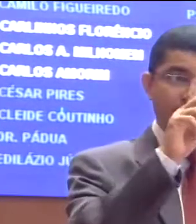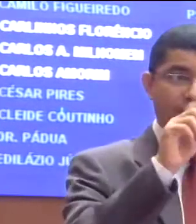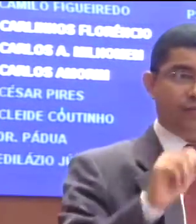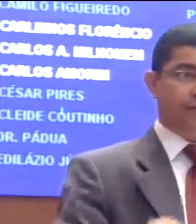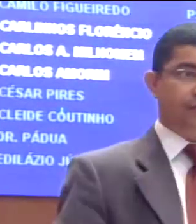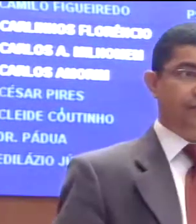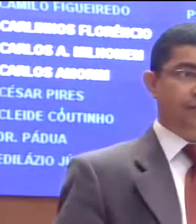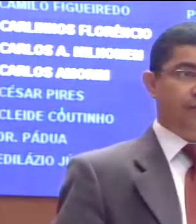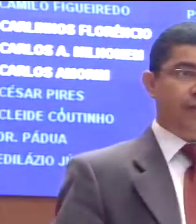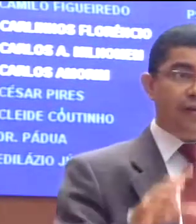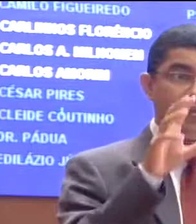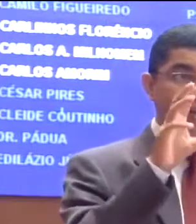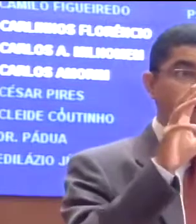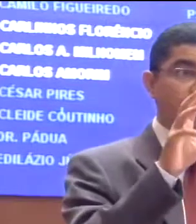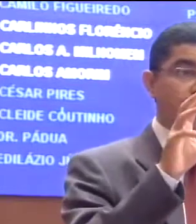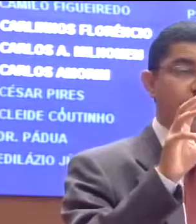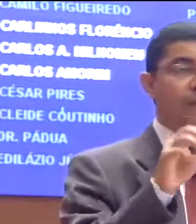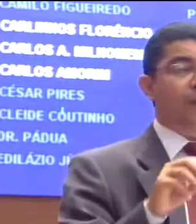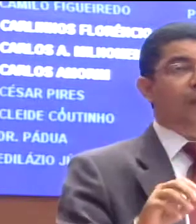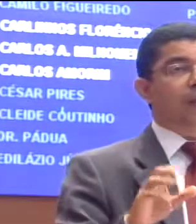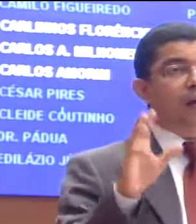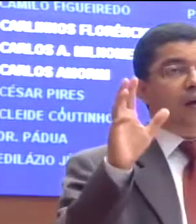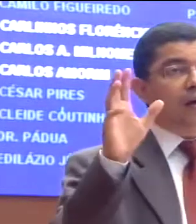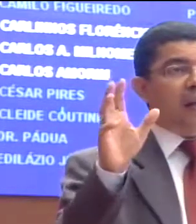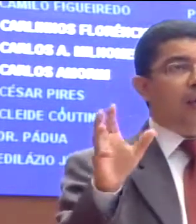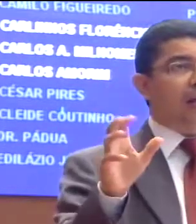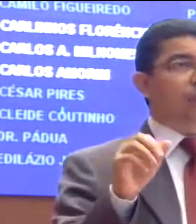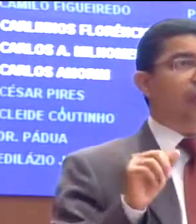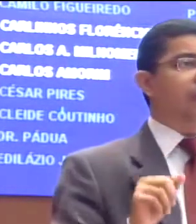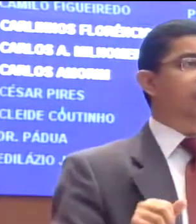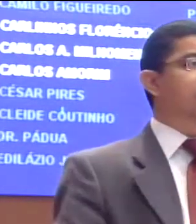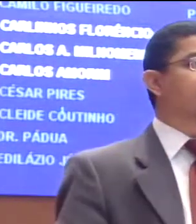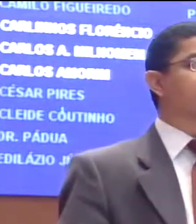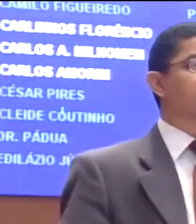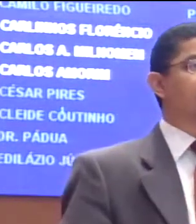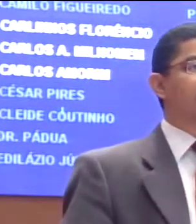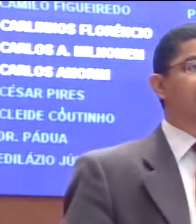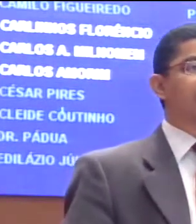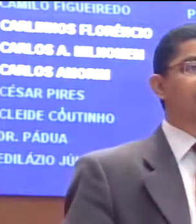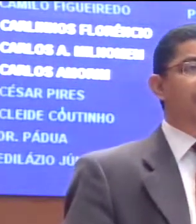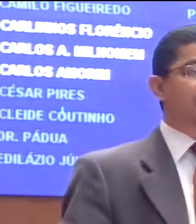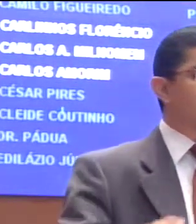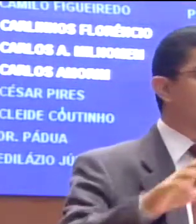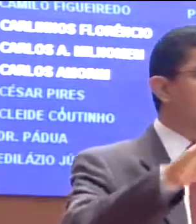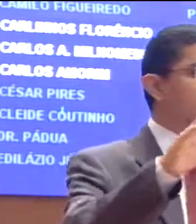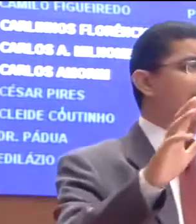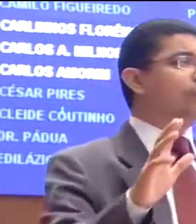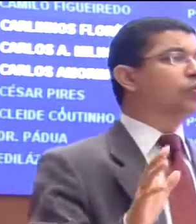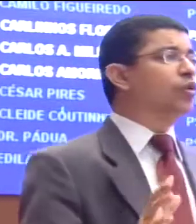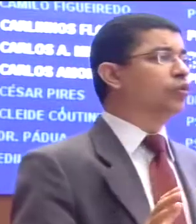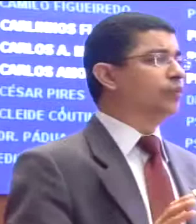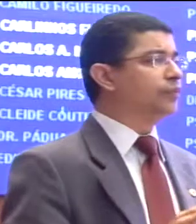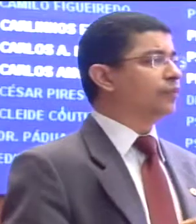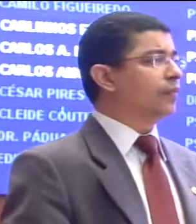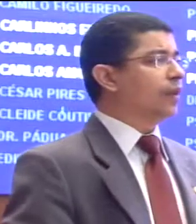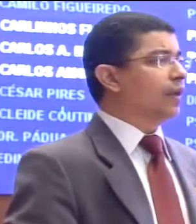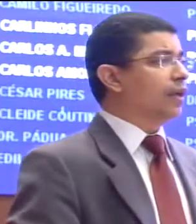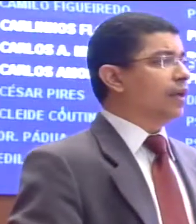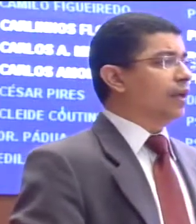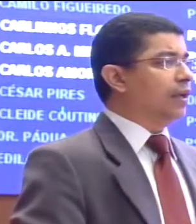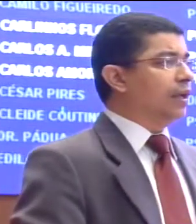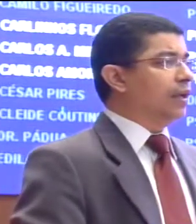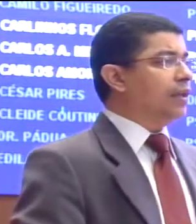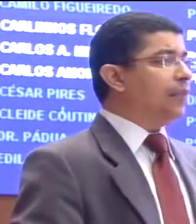Você não tem acesso. Então, é estranho isso. Laboratórios que não funcionam adequadamente. Então, mostraram tudo.